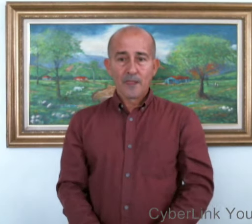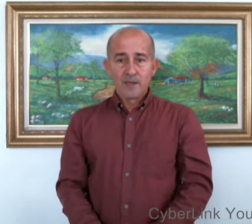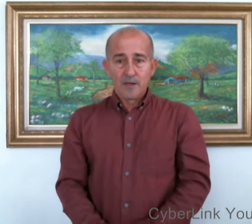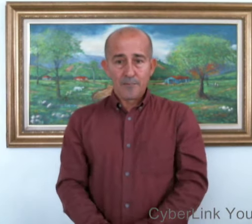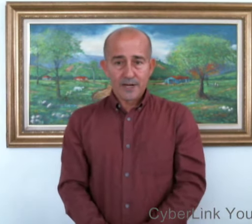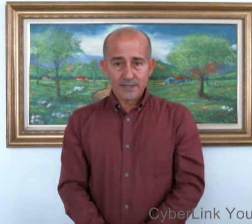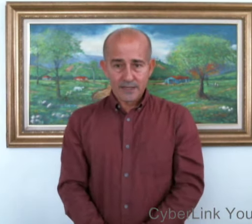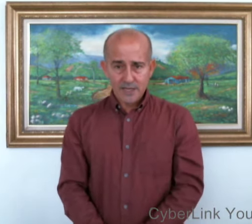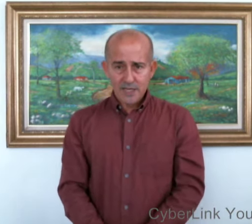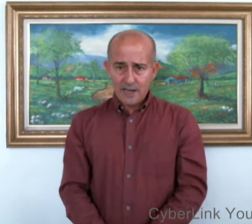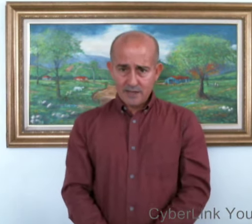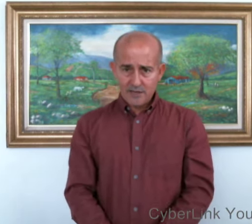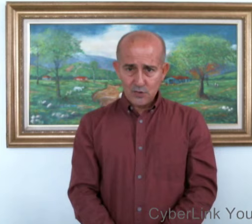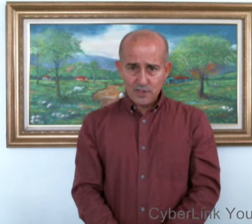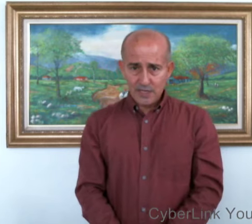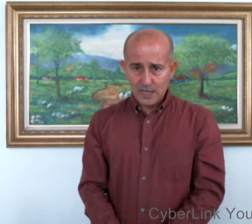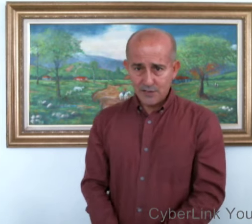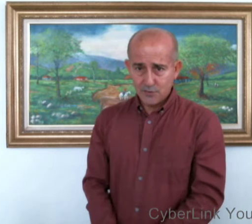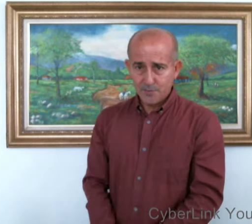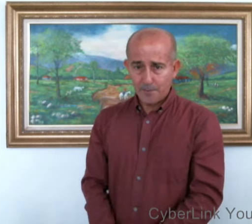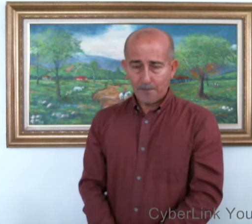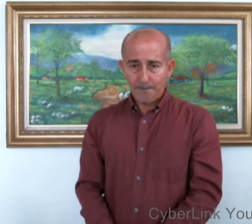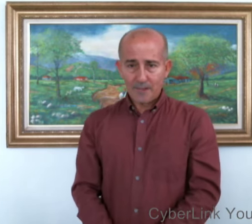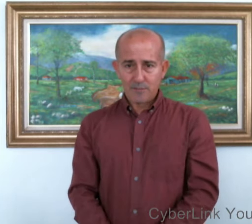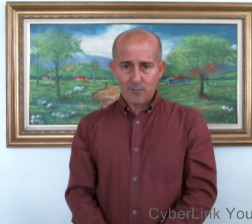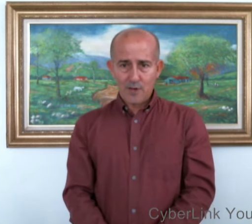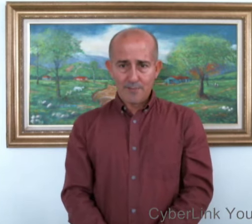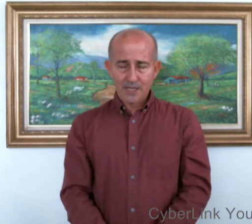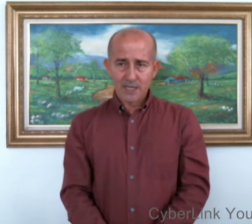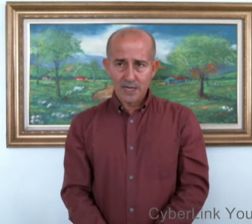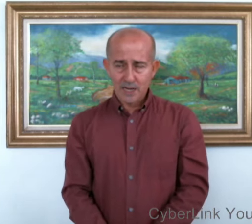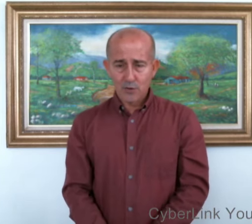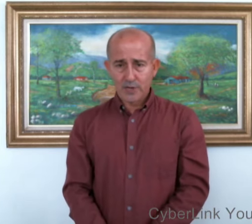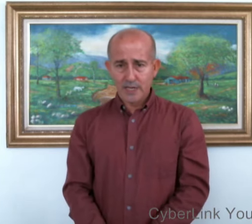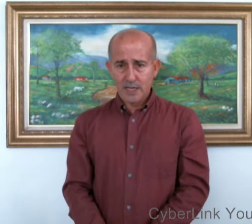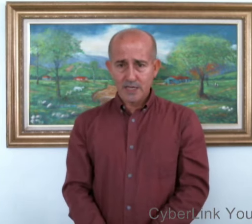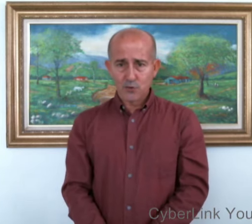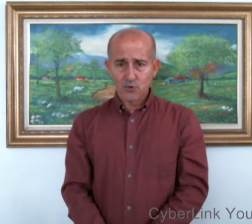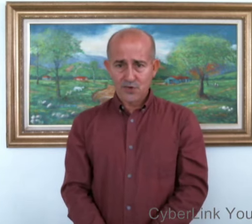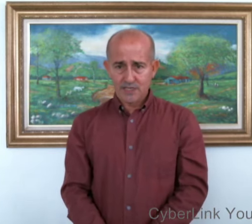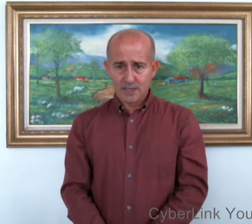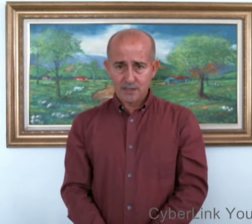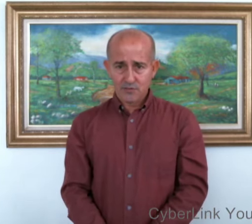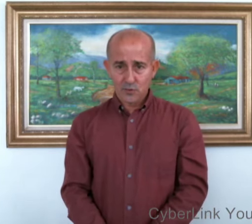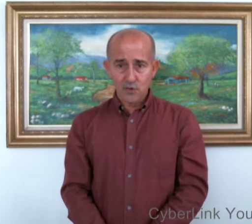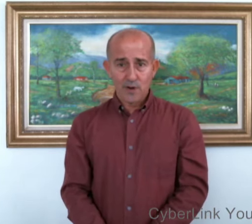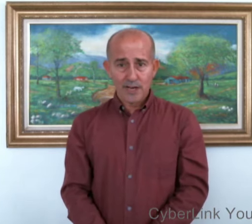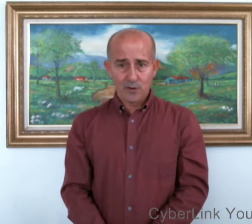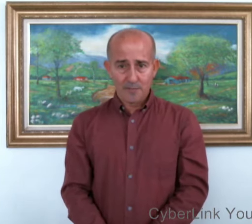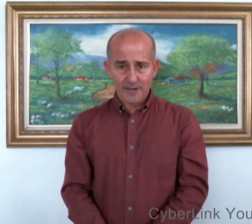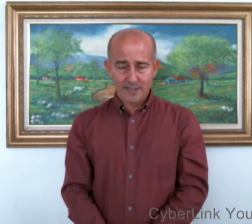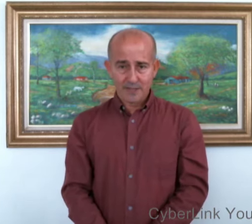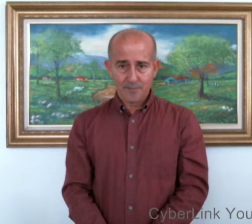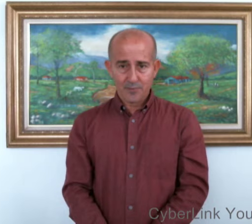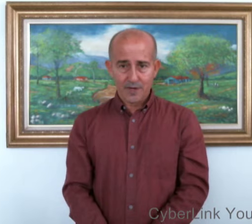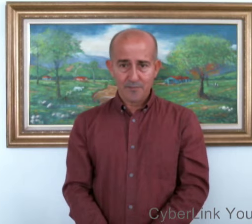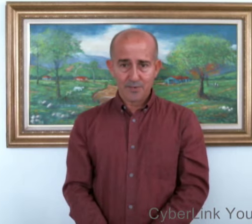Para las señas de las estaciones del año. Vamos a aprenderlas ahora. Y hay dos que son iguales a los meses. Por ejemplo.